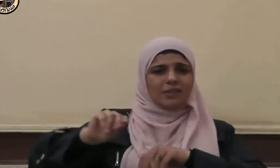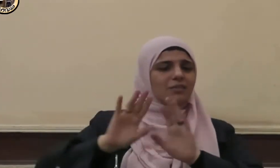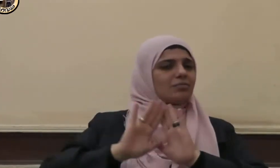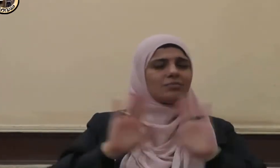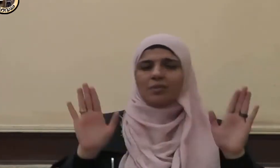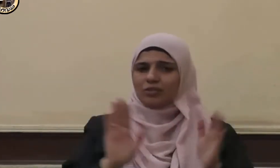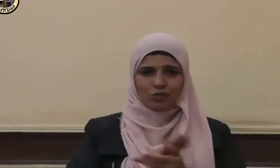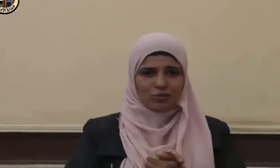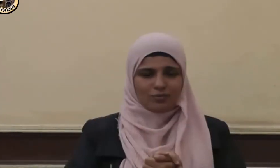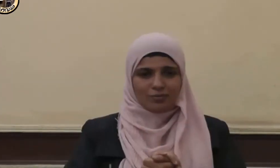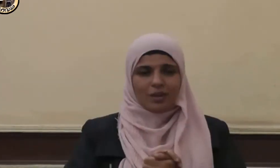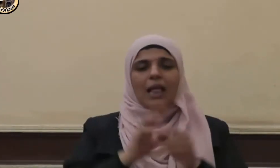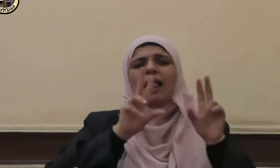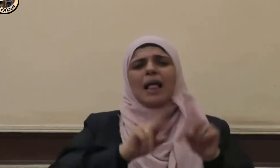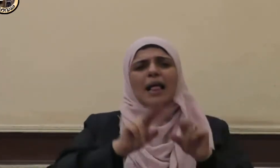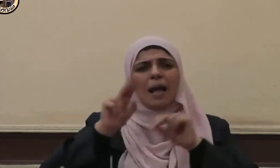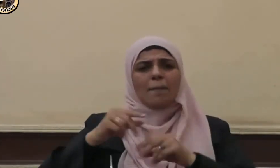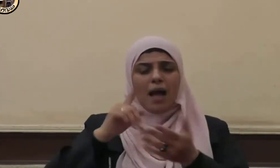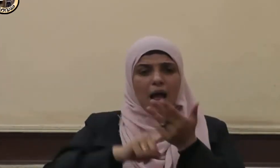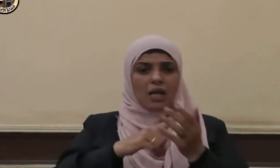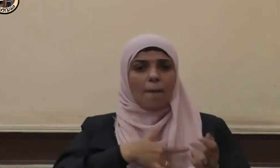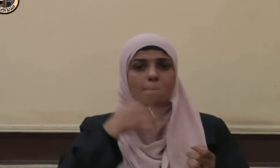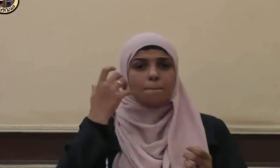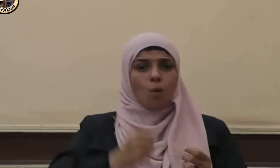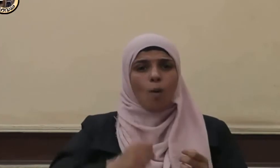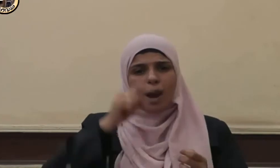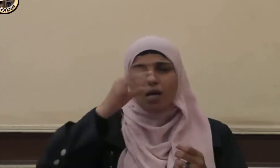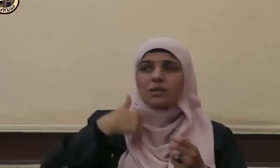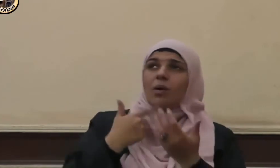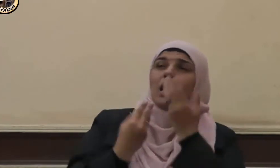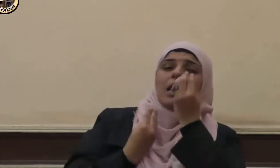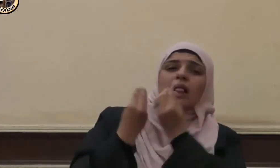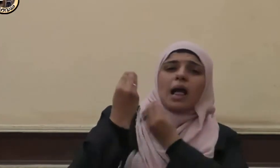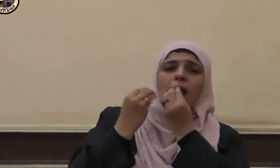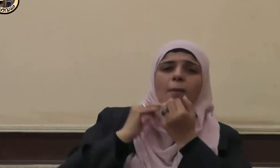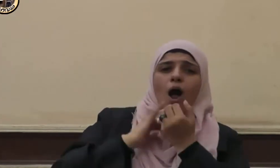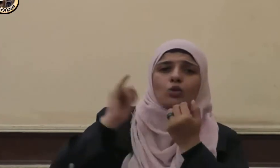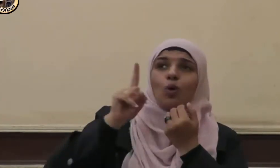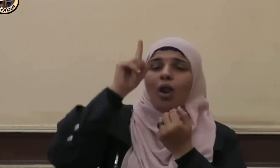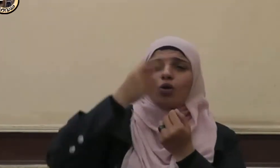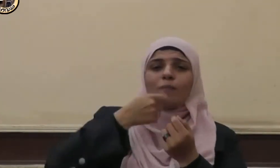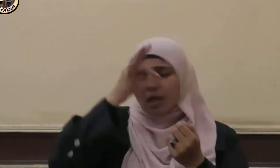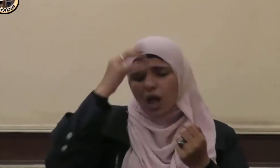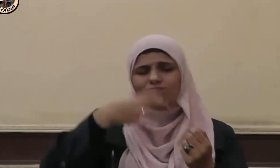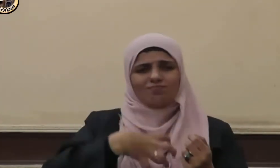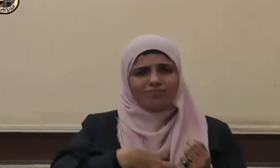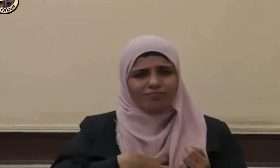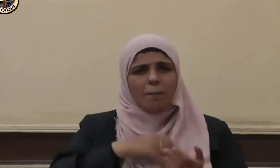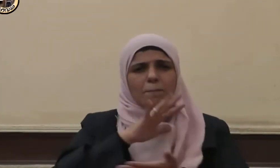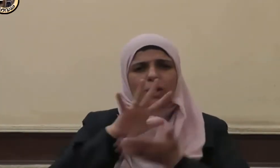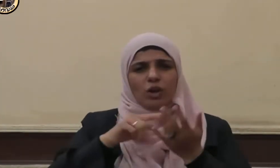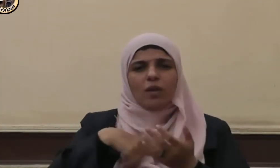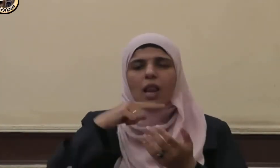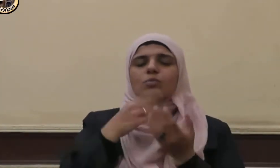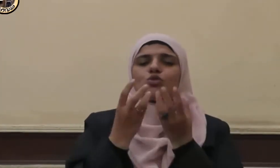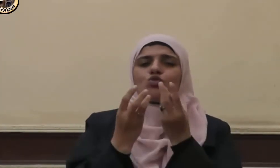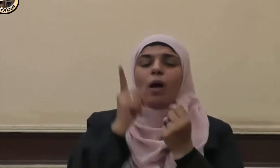كما أما المؤمن ينجأ إلى ربه بالذكر عند الكبر قال تعالى